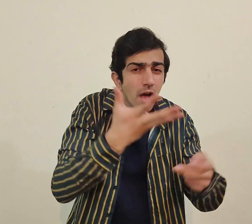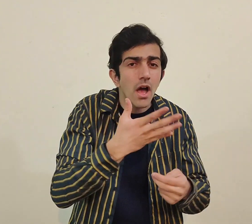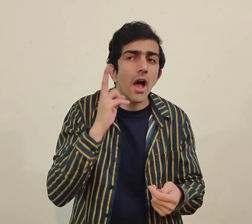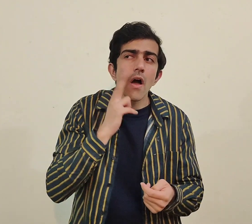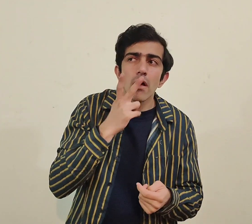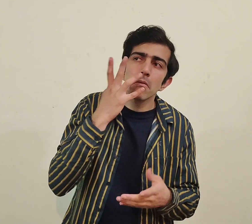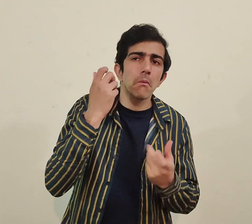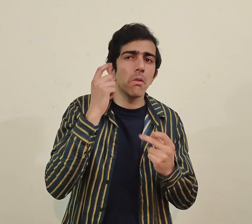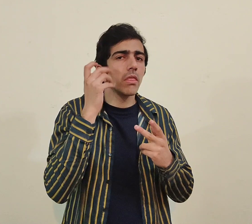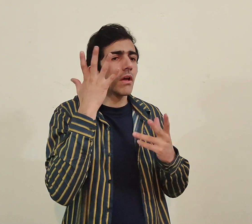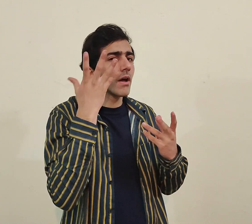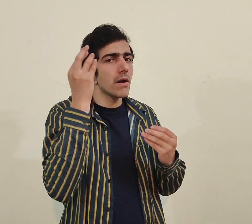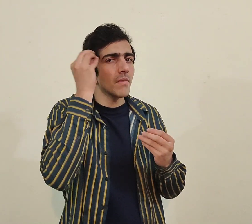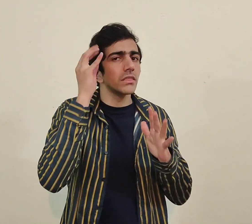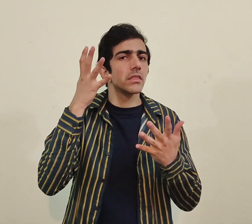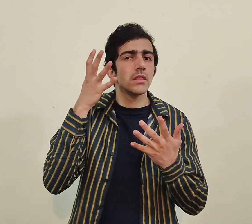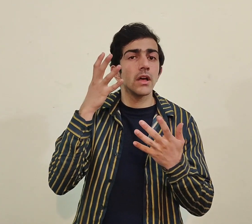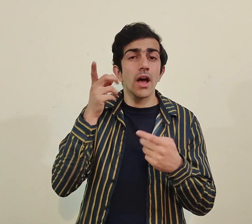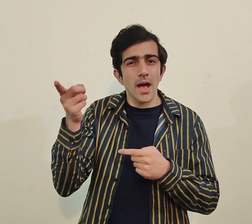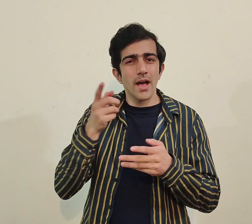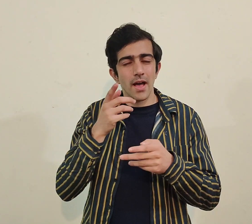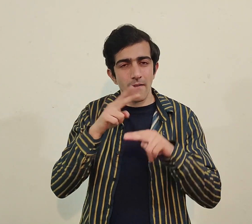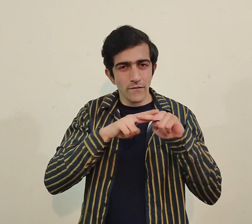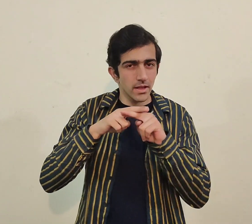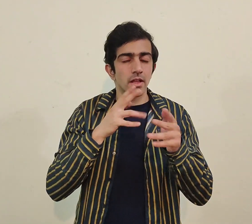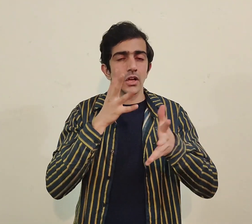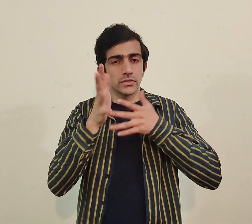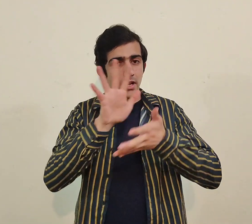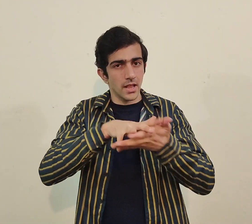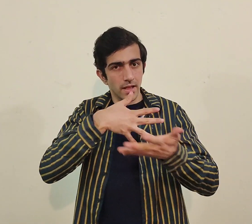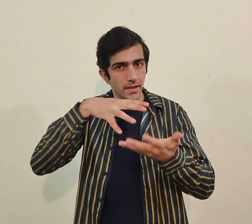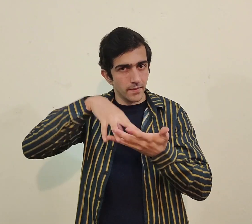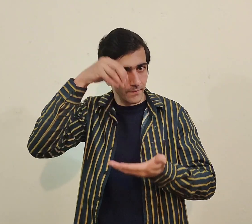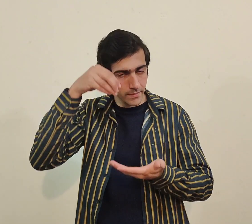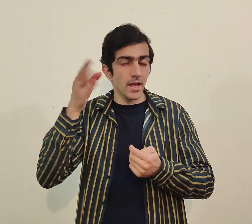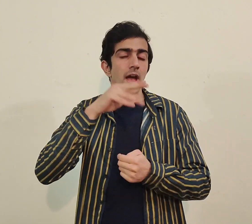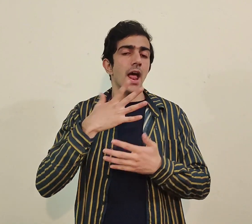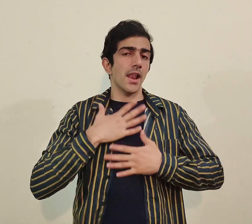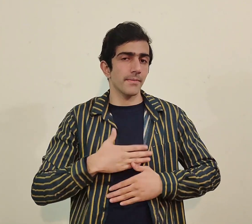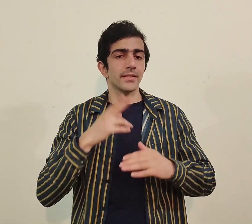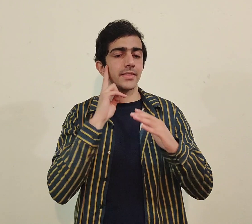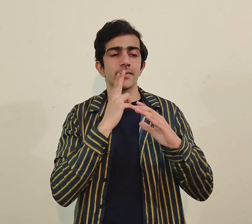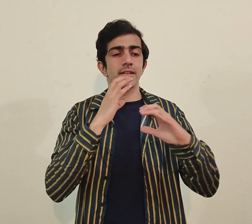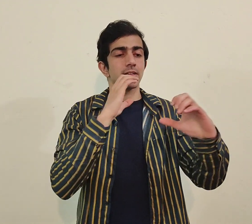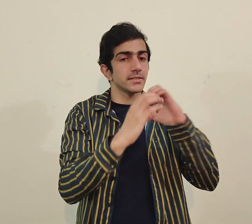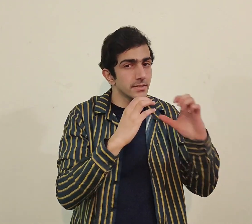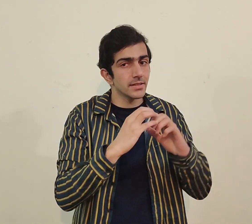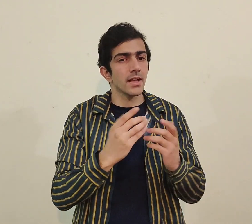ملاقات ہوتی ہے یا کوئی deaf لوگ اس کو باتیں بتا رہے ہوتے ہیں تو کس طرح اس کو communicate ہوگا تو sign language میں communicate